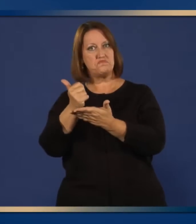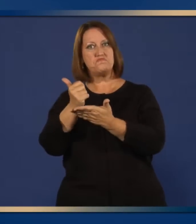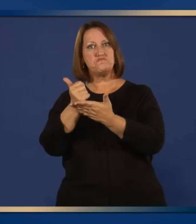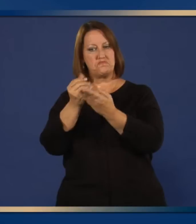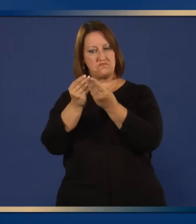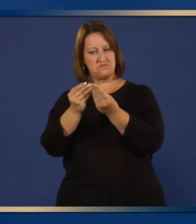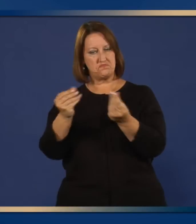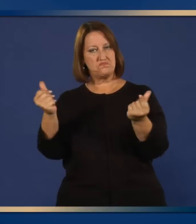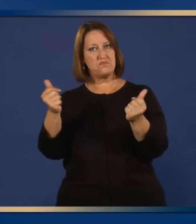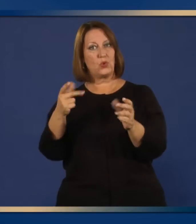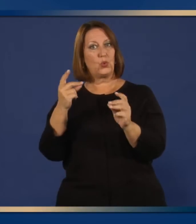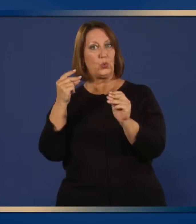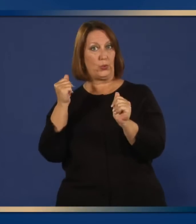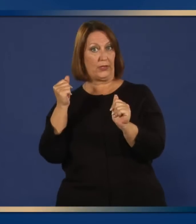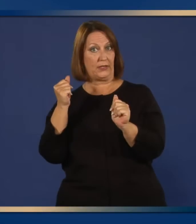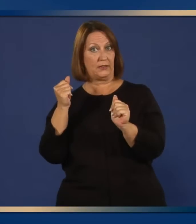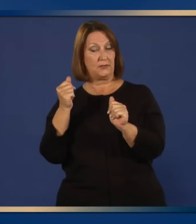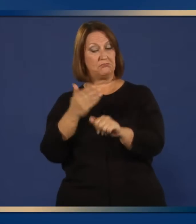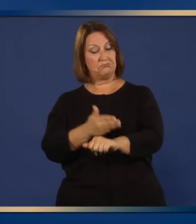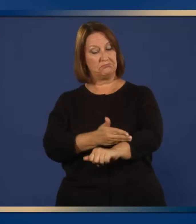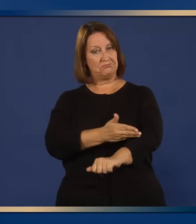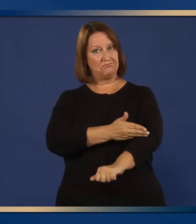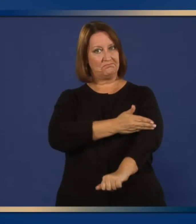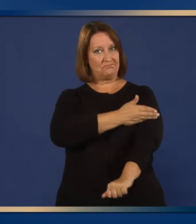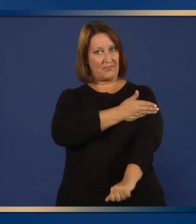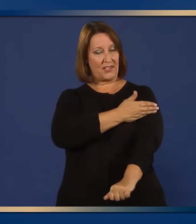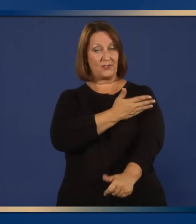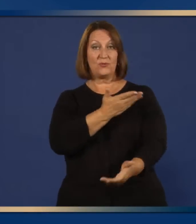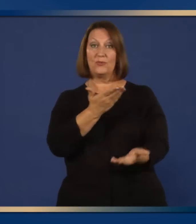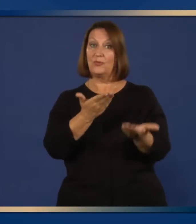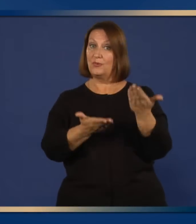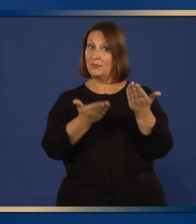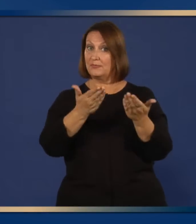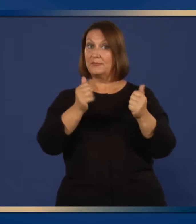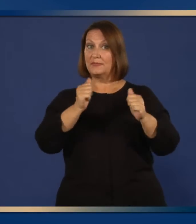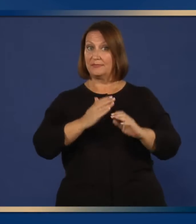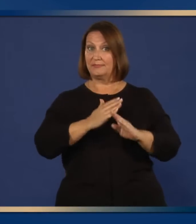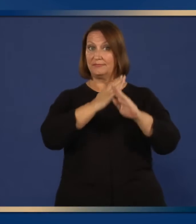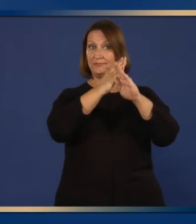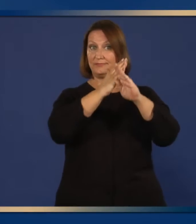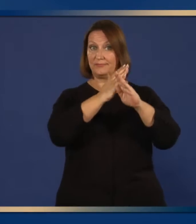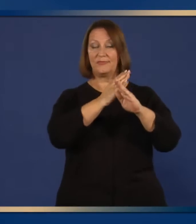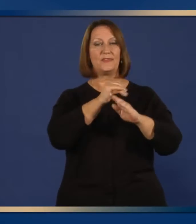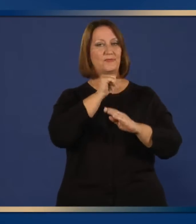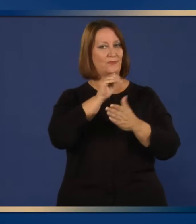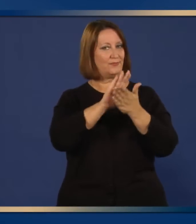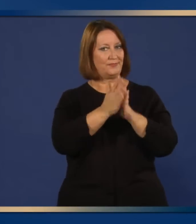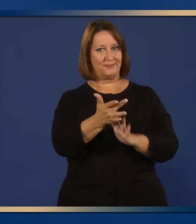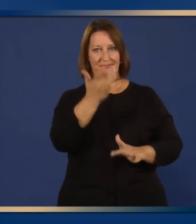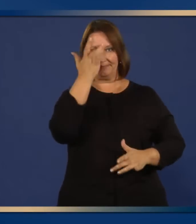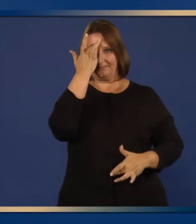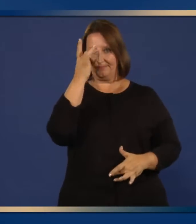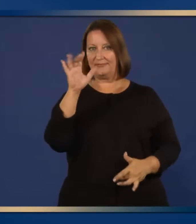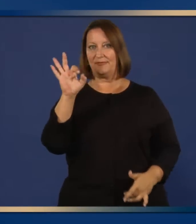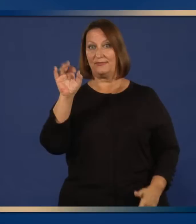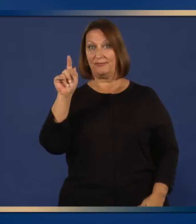gripe o puede ayudar a evitar que usted o su hijo se enferme de la nueva gripe.